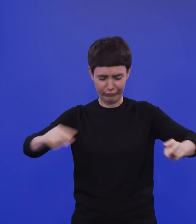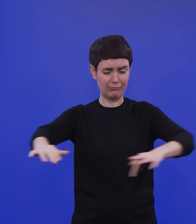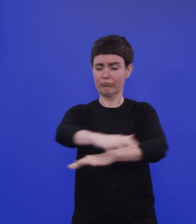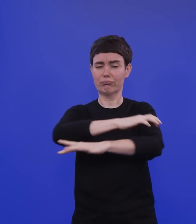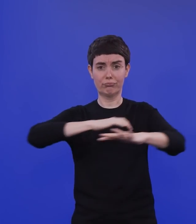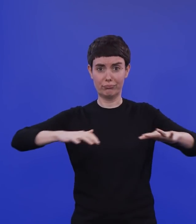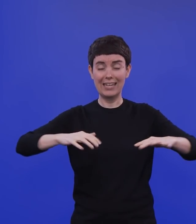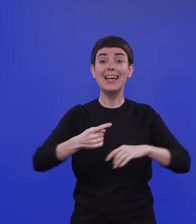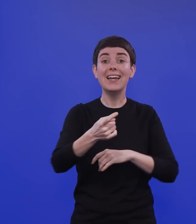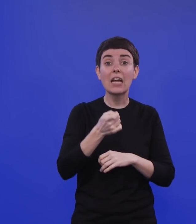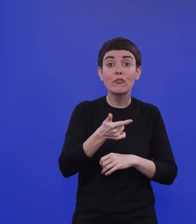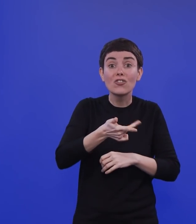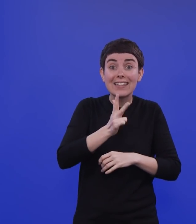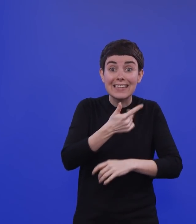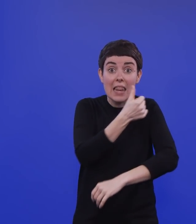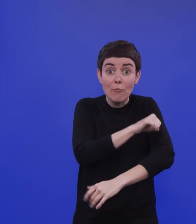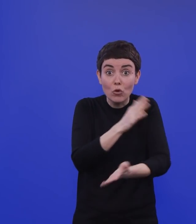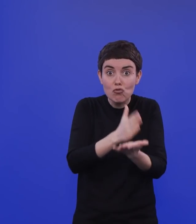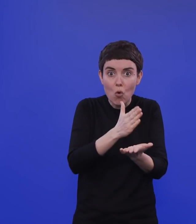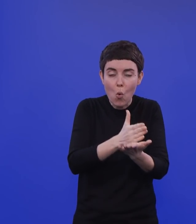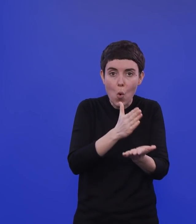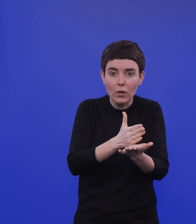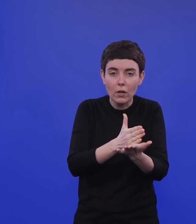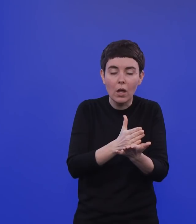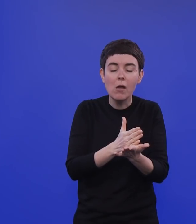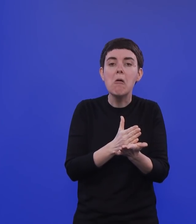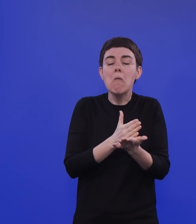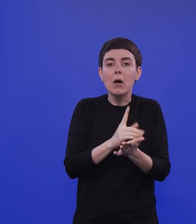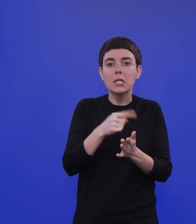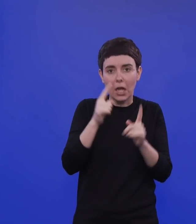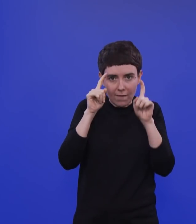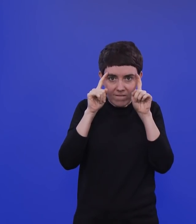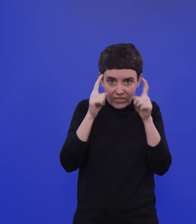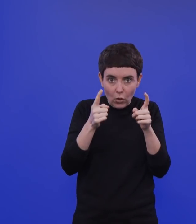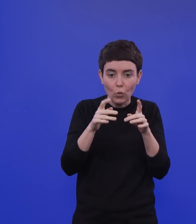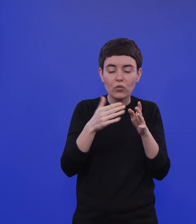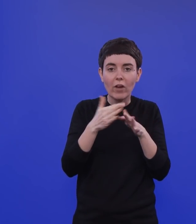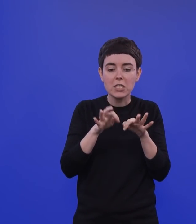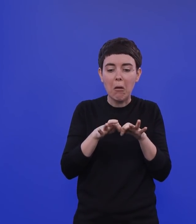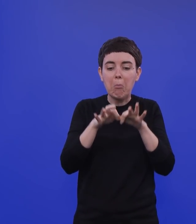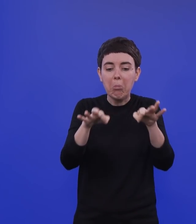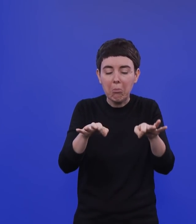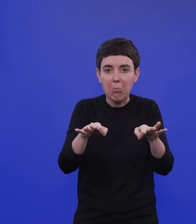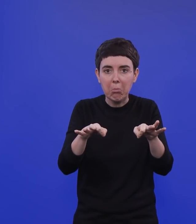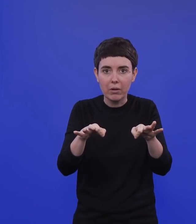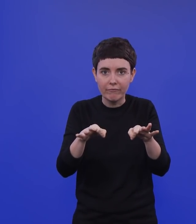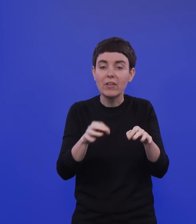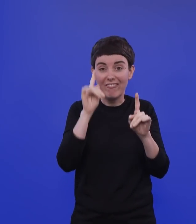zwei Drittel von denen sind geimpft, dann wird das im Durchschnitt so sein, dass ein Ameisen-Virus mit R gleich 3 sich dann nicht mehr